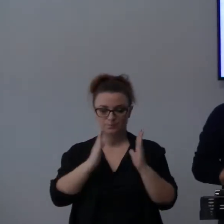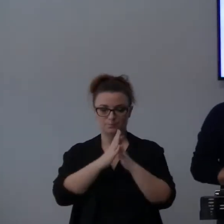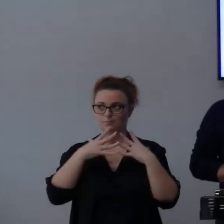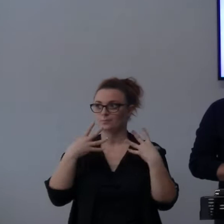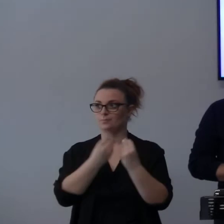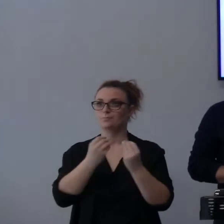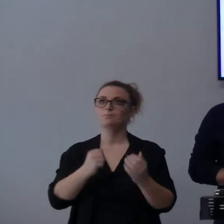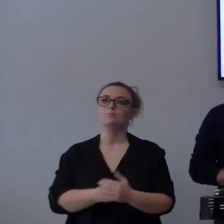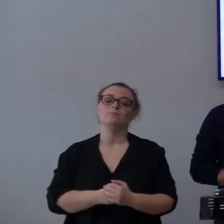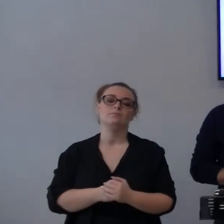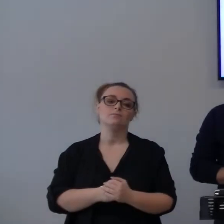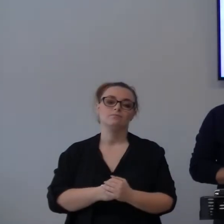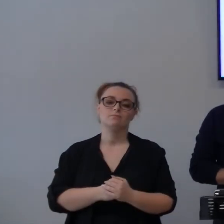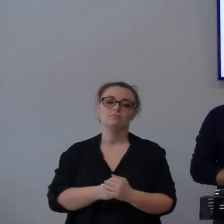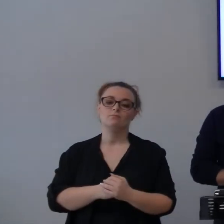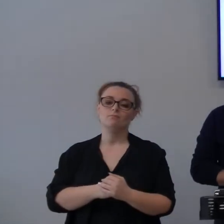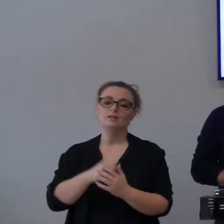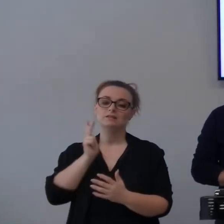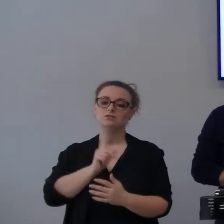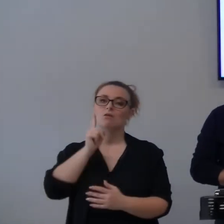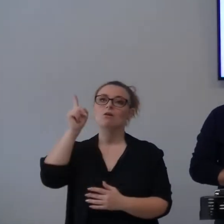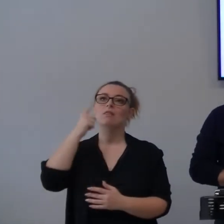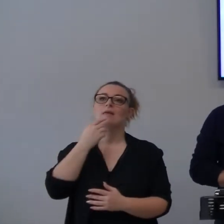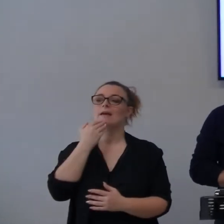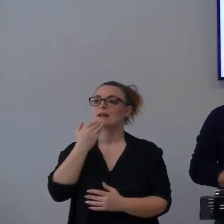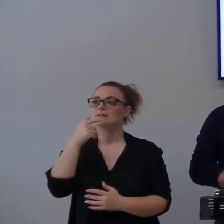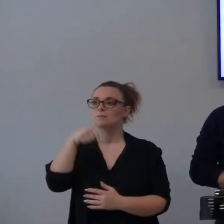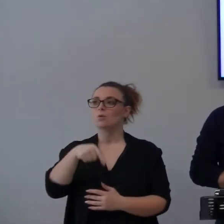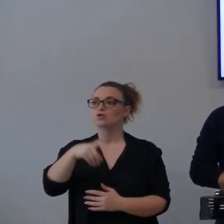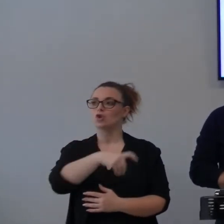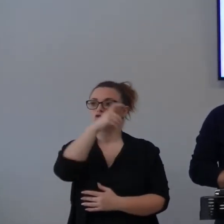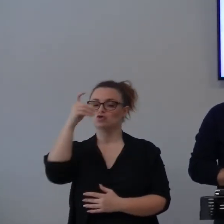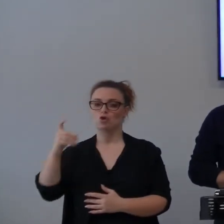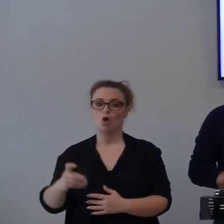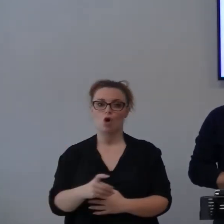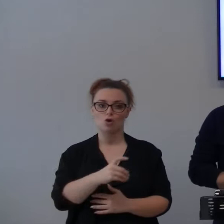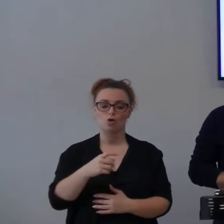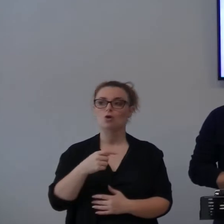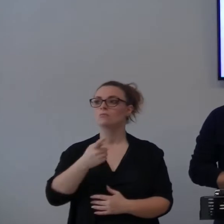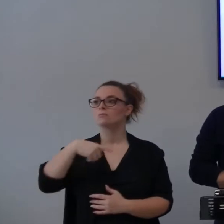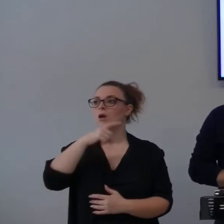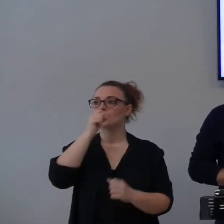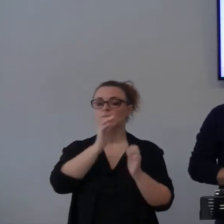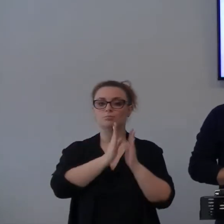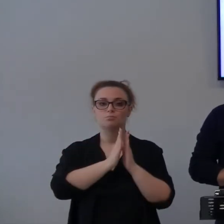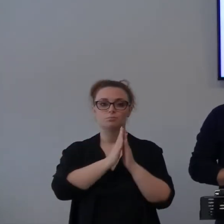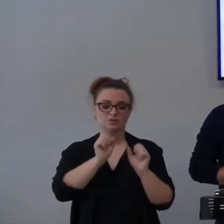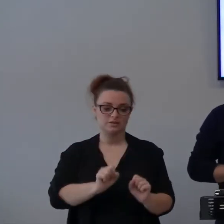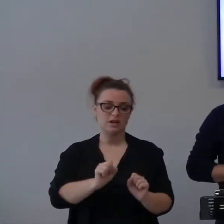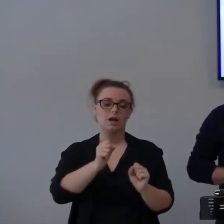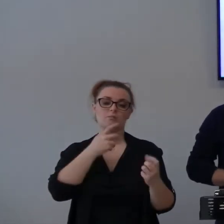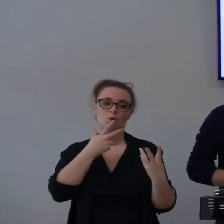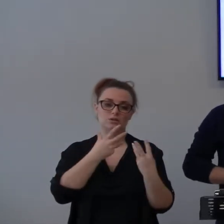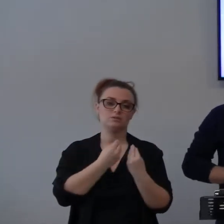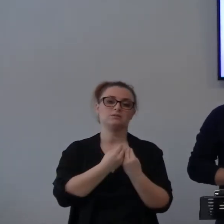Signore Gesù, noi ti ringraziamo per questo meraviglioso giorno che possiamo trascorrere insieme, ti preghiamo